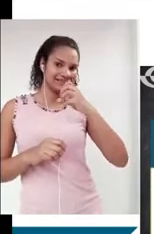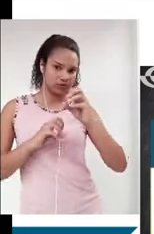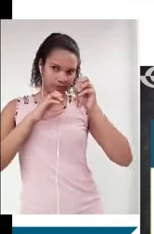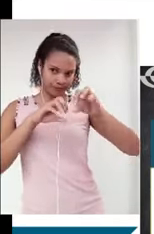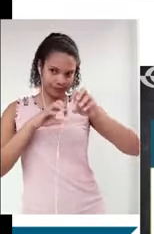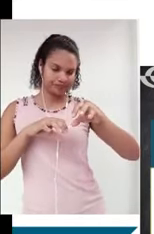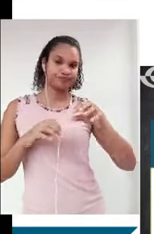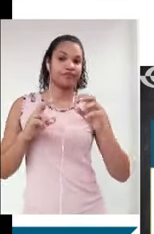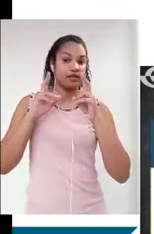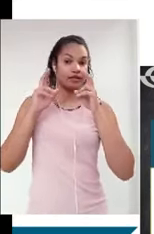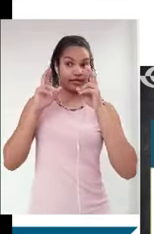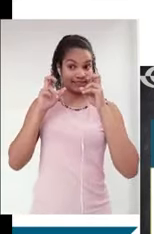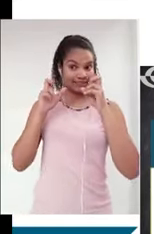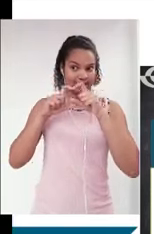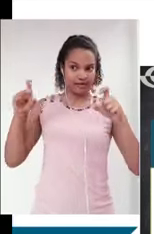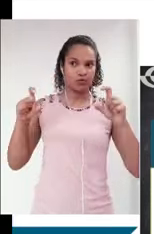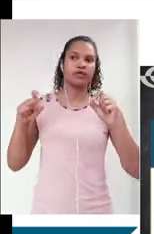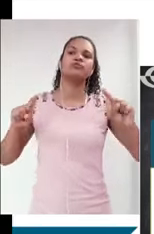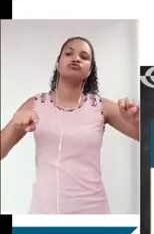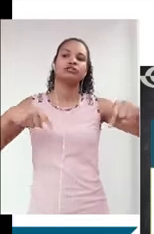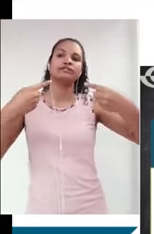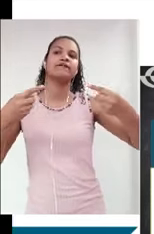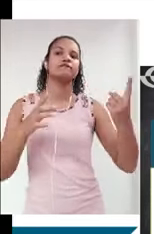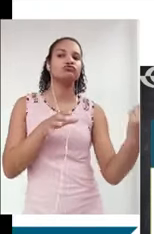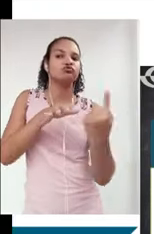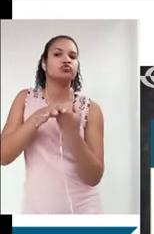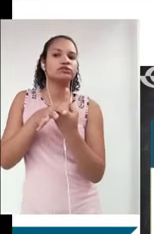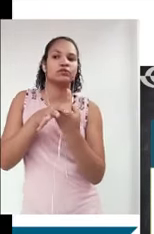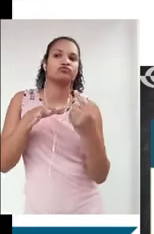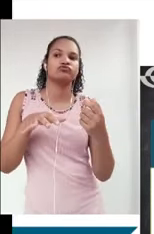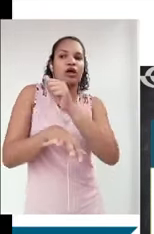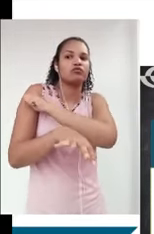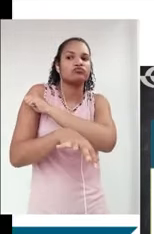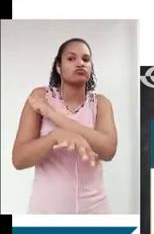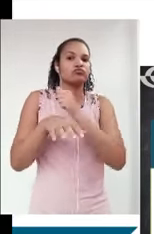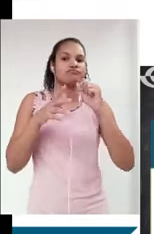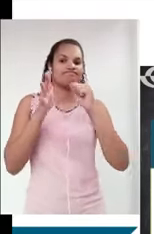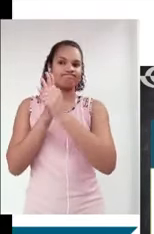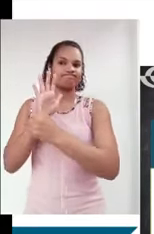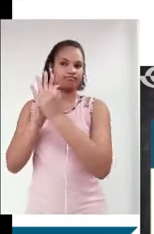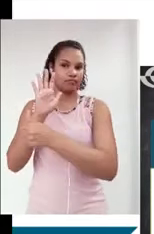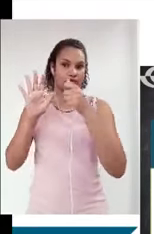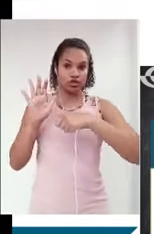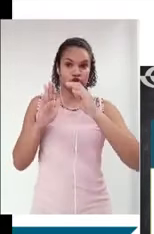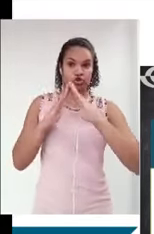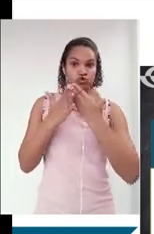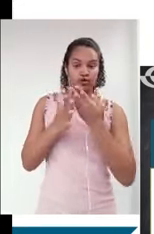desafios da inclusão dos portadores de síndrome de Down nas escolas brasileiras. Certo, vamos lá. A primeira palavra que eu selecionei para a gente